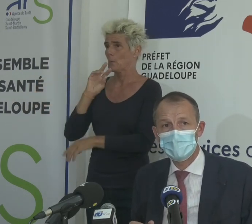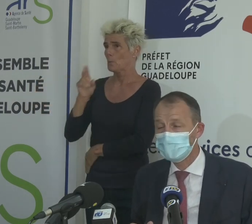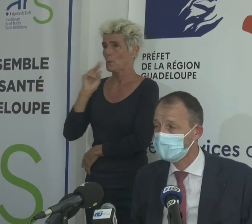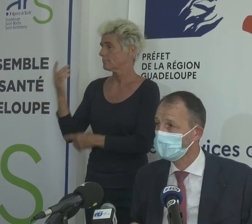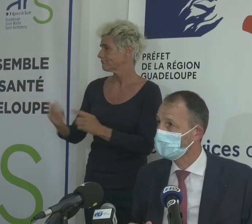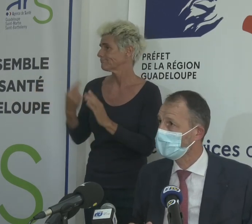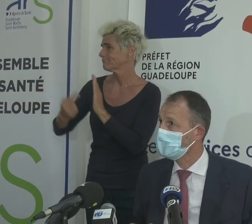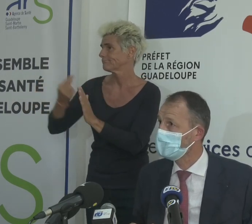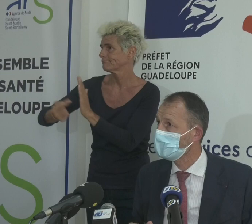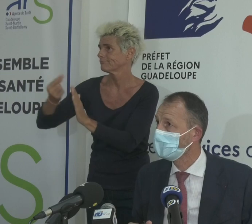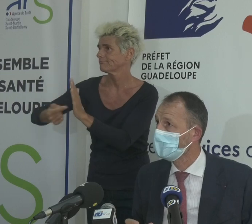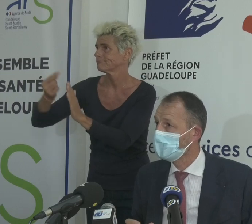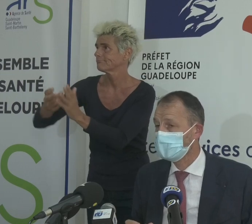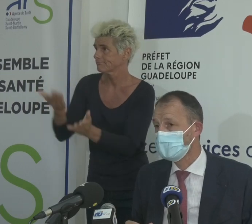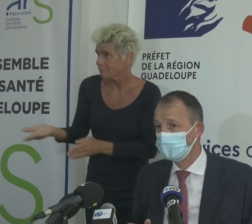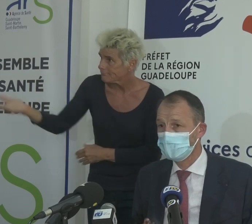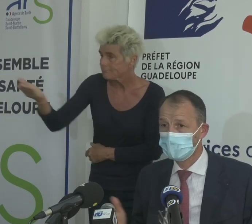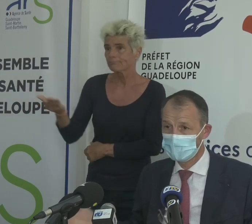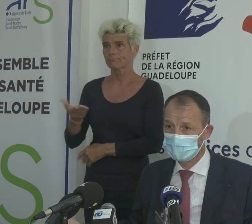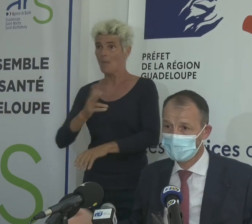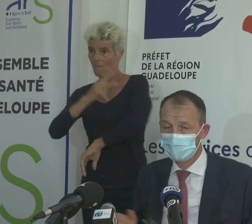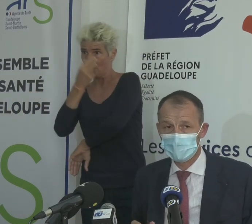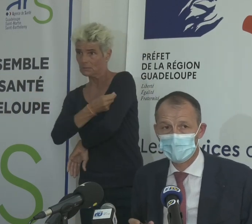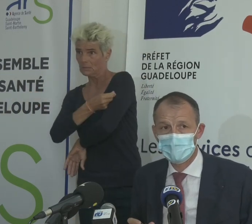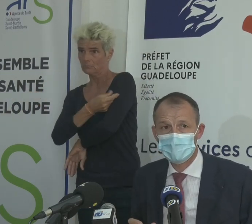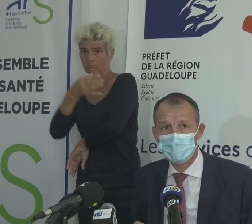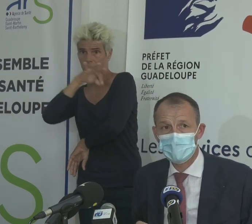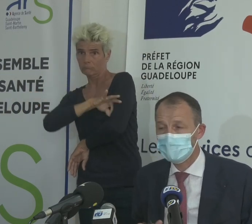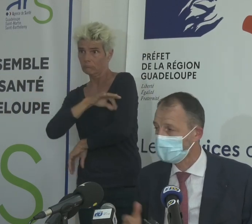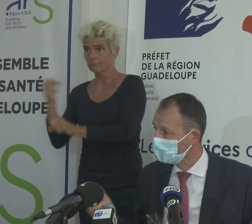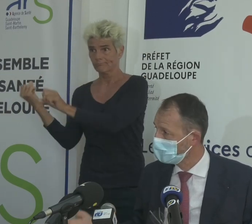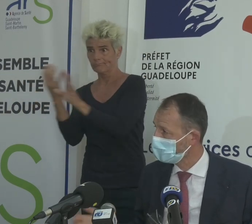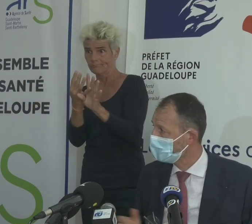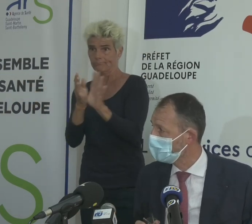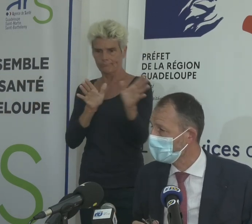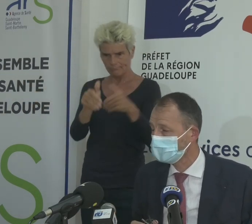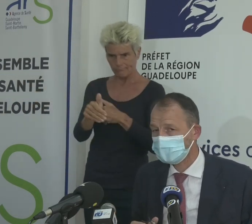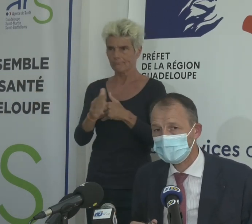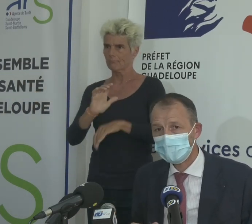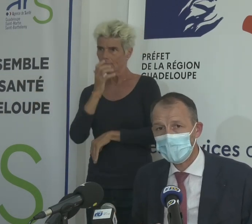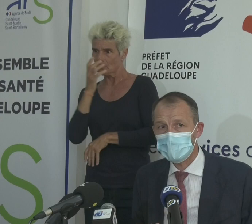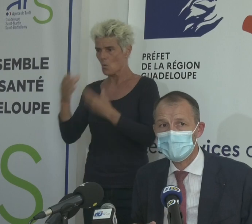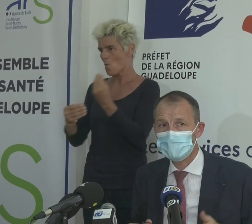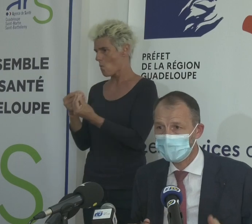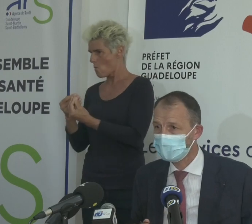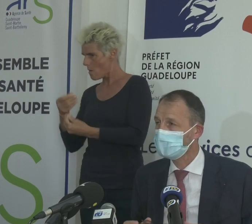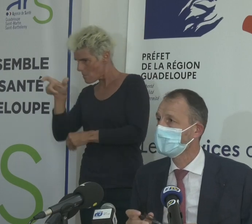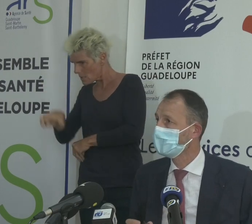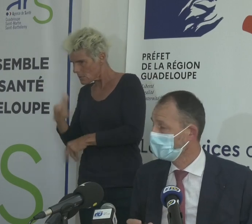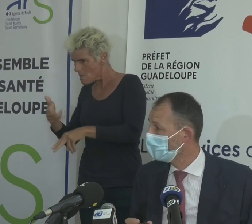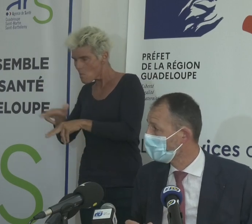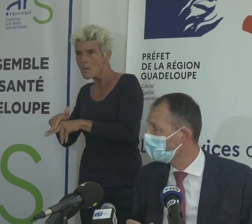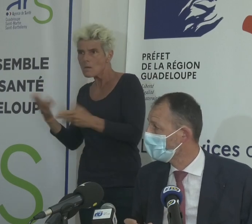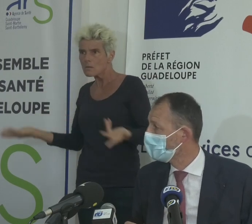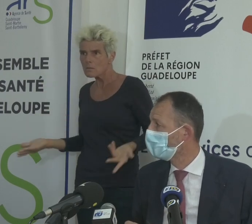quelques mois, c'est celle de se faire vacciner. Parce qu'aujourd'hui, on le voit sur les gens qui sont en réanimation, on les voit sur les décès. Les gens qui rentrent,